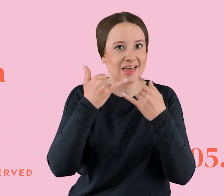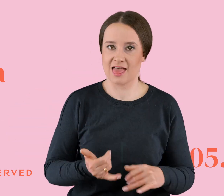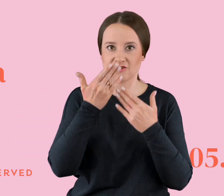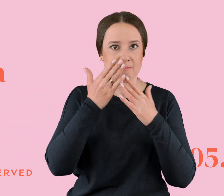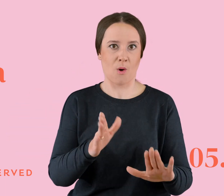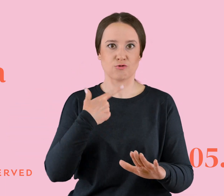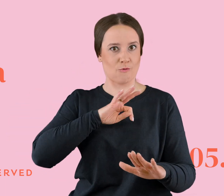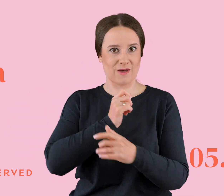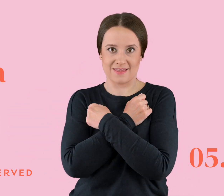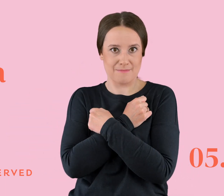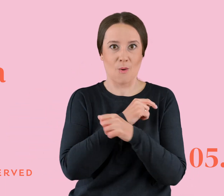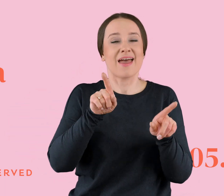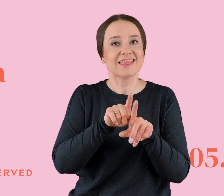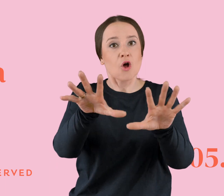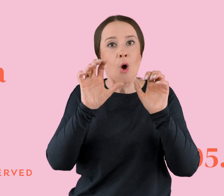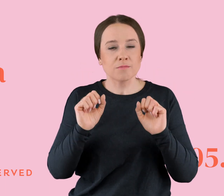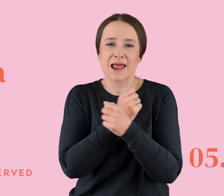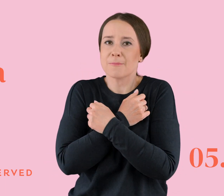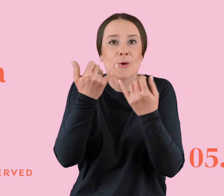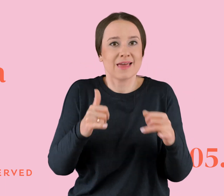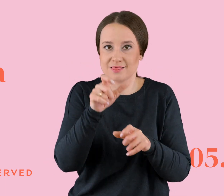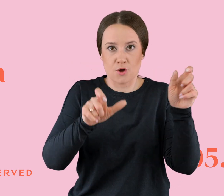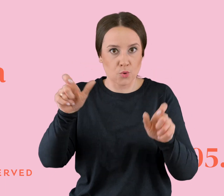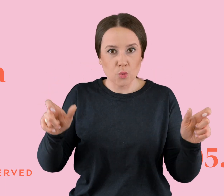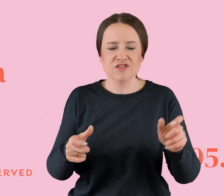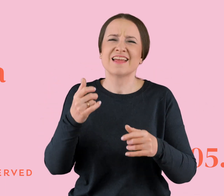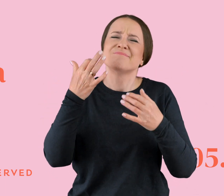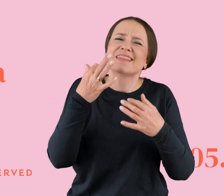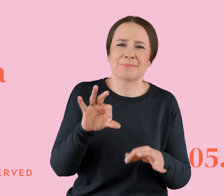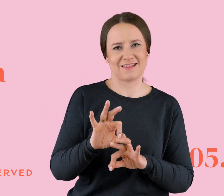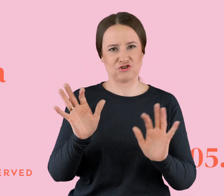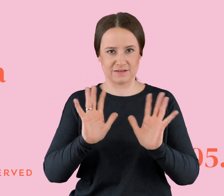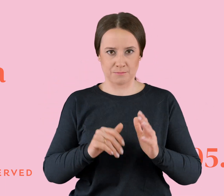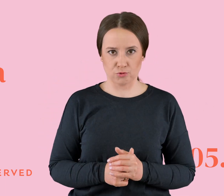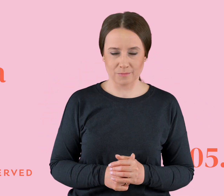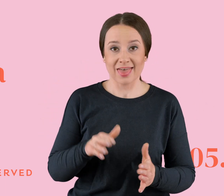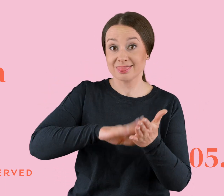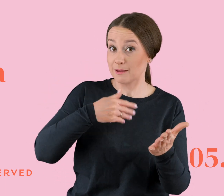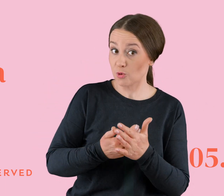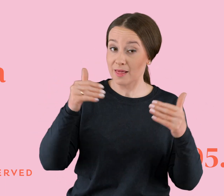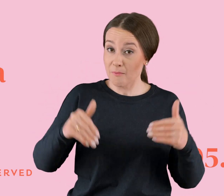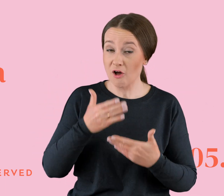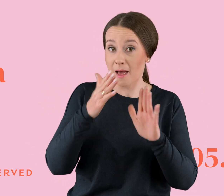miłość i odbiera miłość różnych ludzi w inny i taki specyficzny dla siebie sposób. Że na przykład można okazywać miłość przez